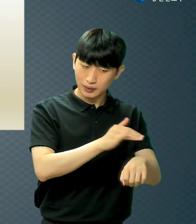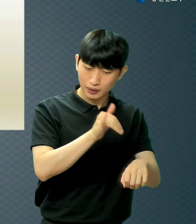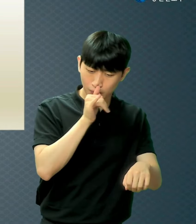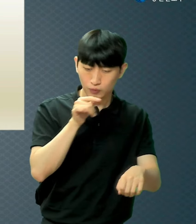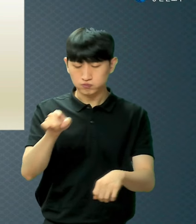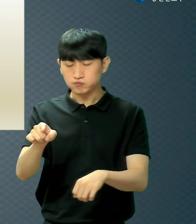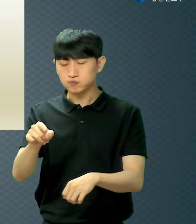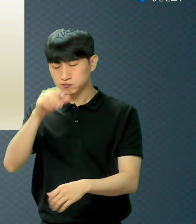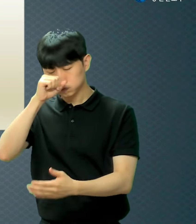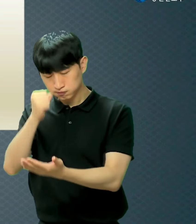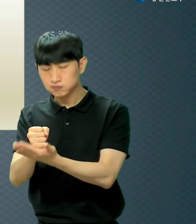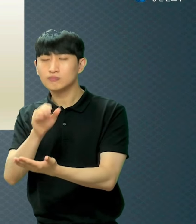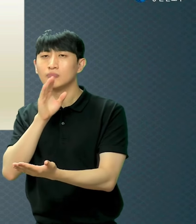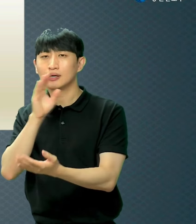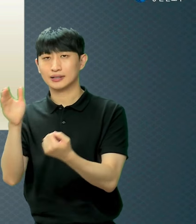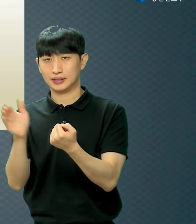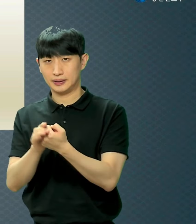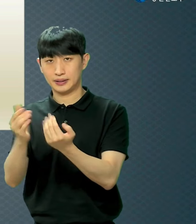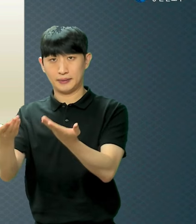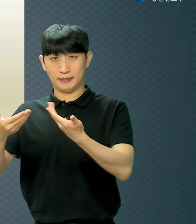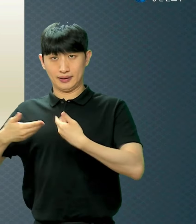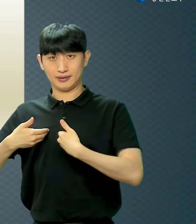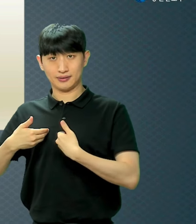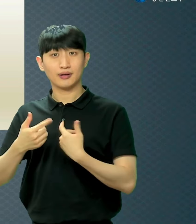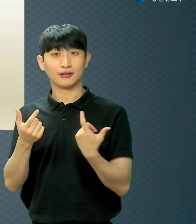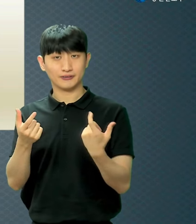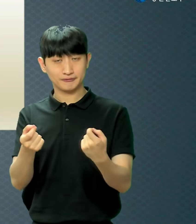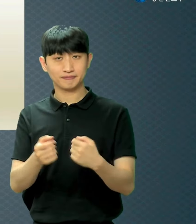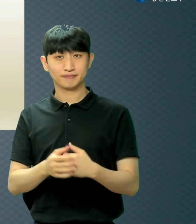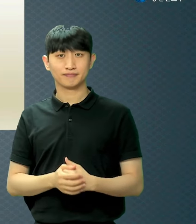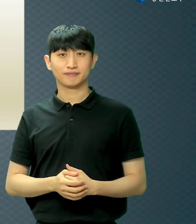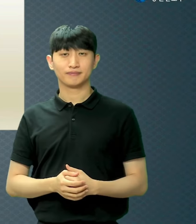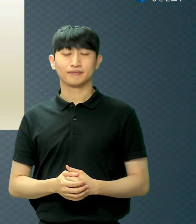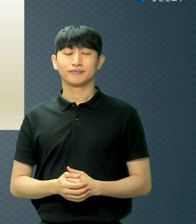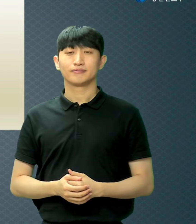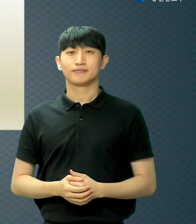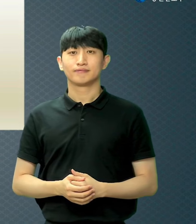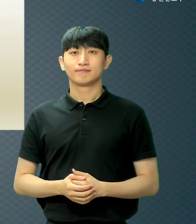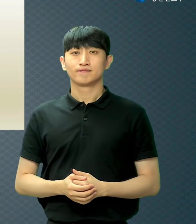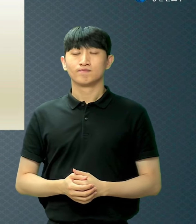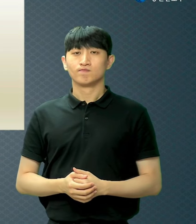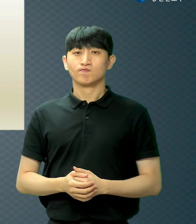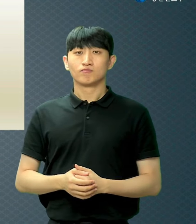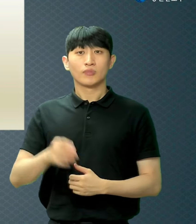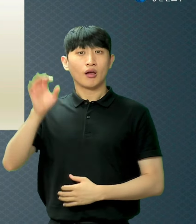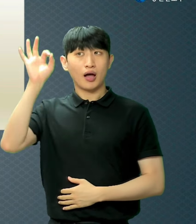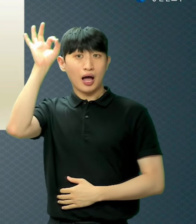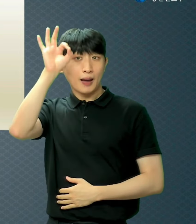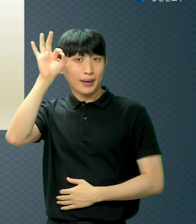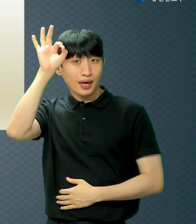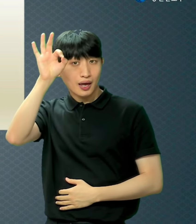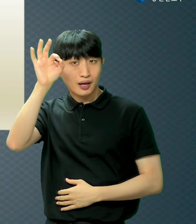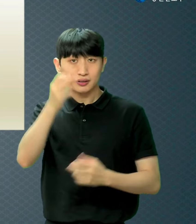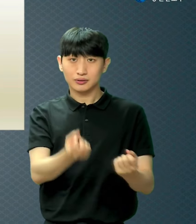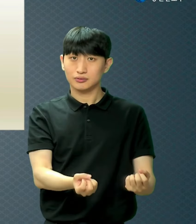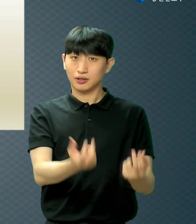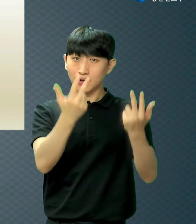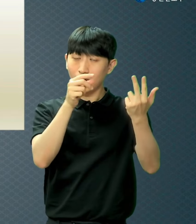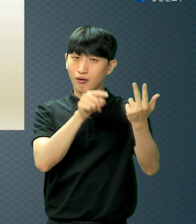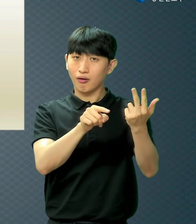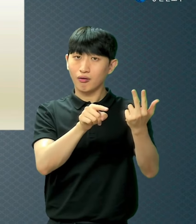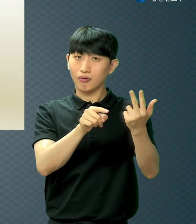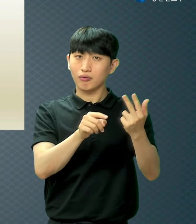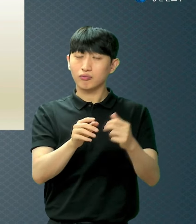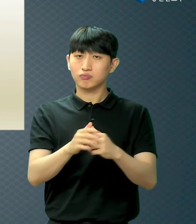자 그러면 왜 아벨의 제사가 더 나은